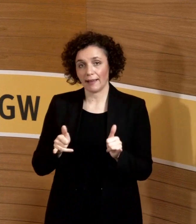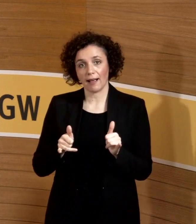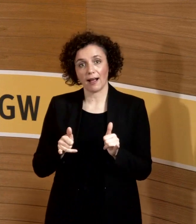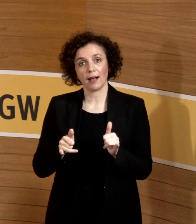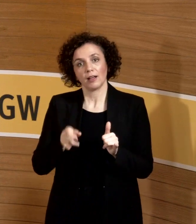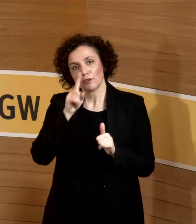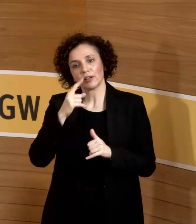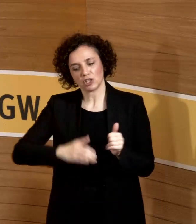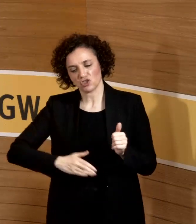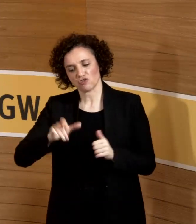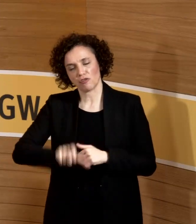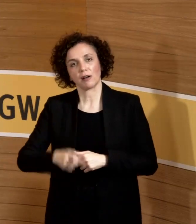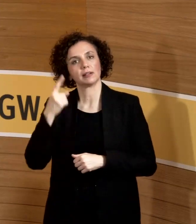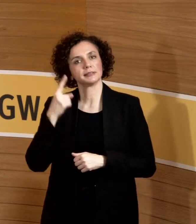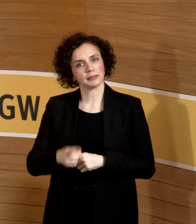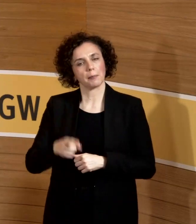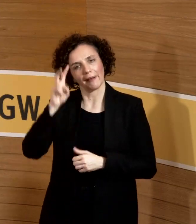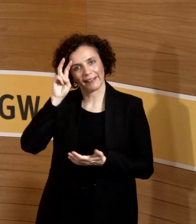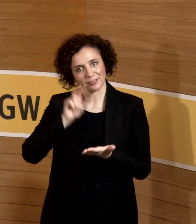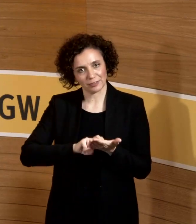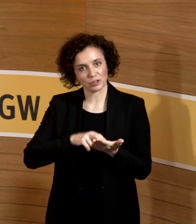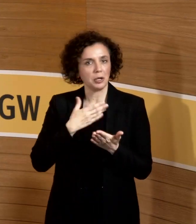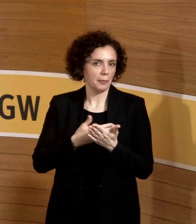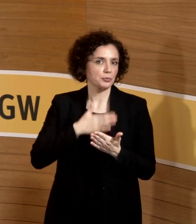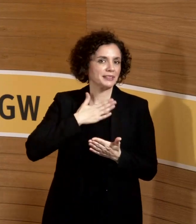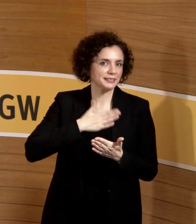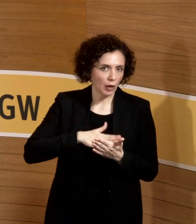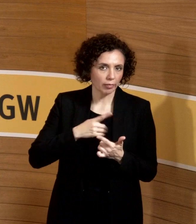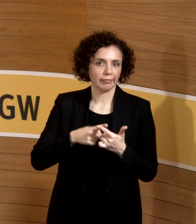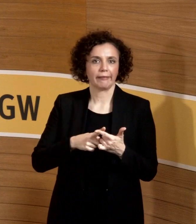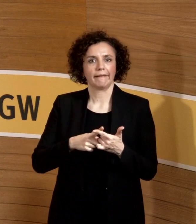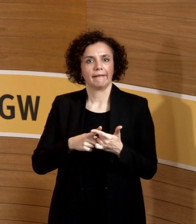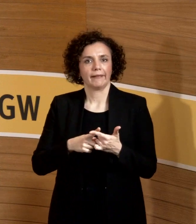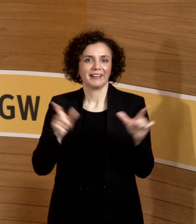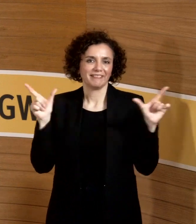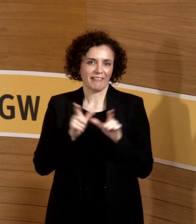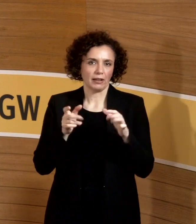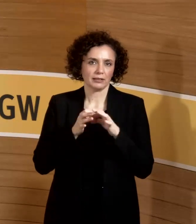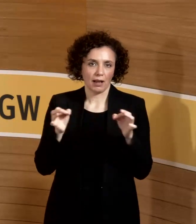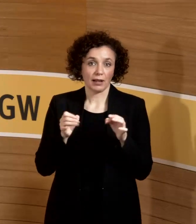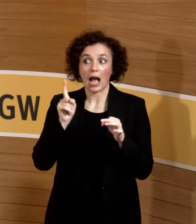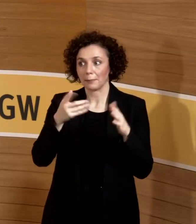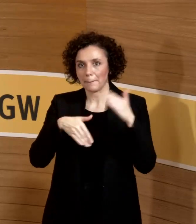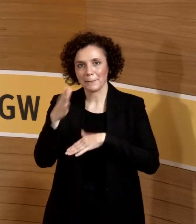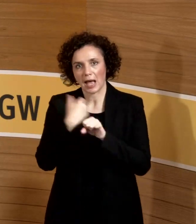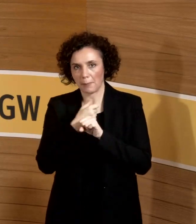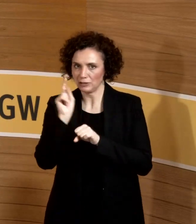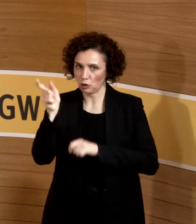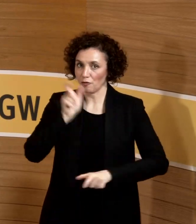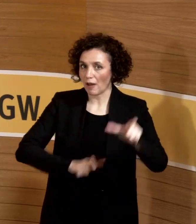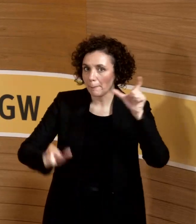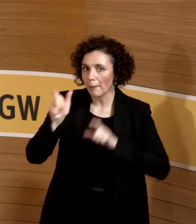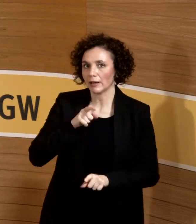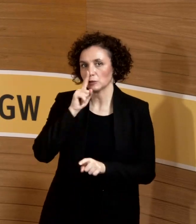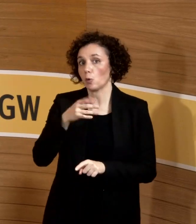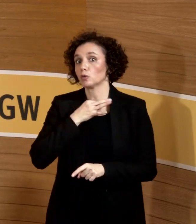zustimmt, also an Sonn- und Feiertagen, dann Mehrarbeit soll vermieden werden. Und dann haben wir